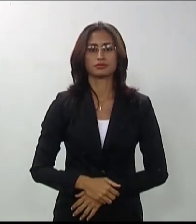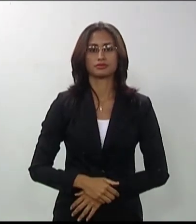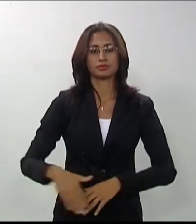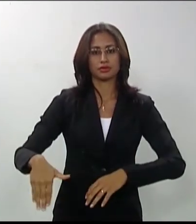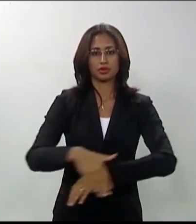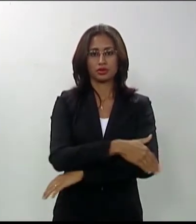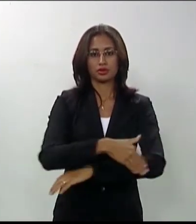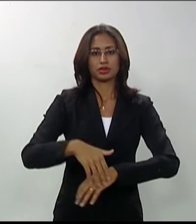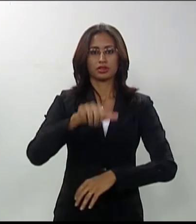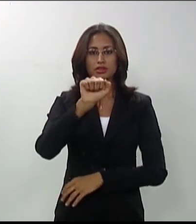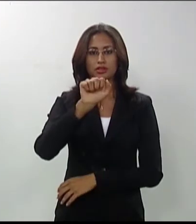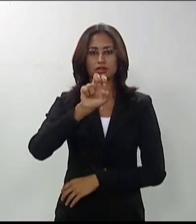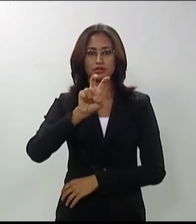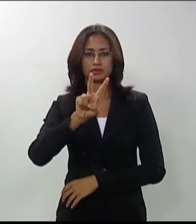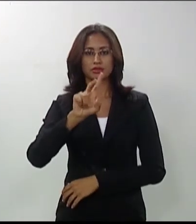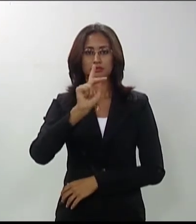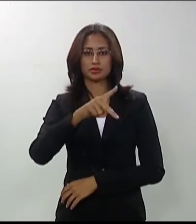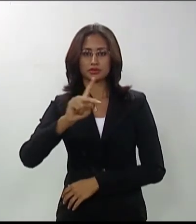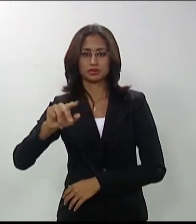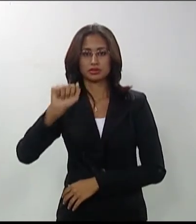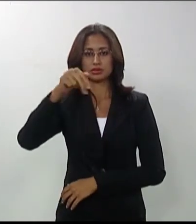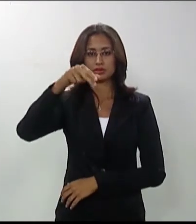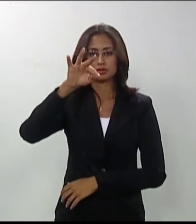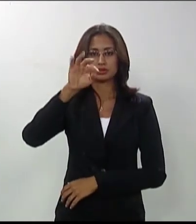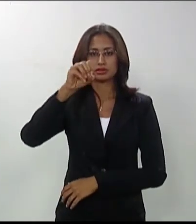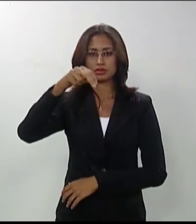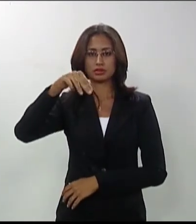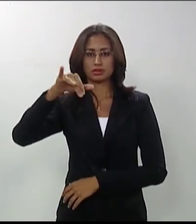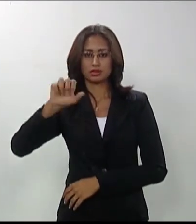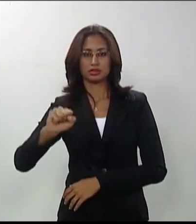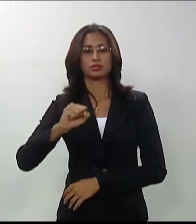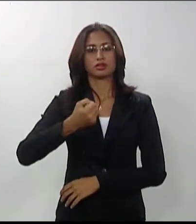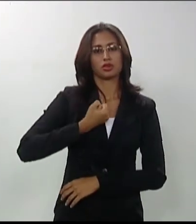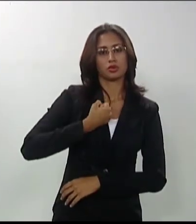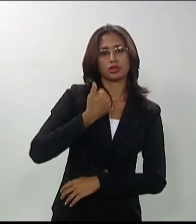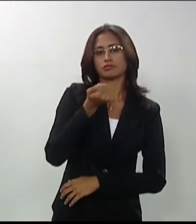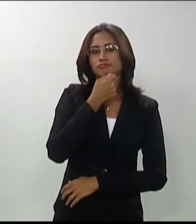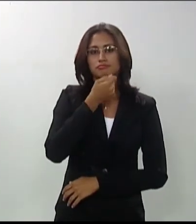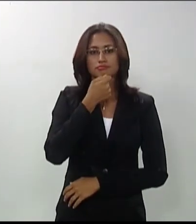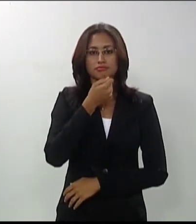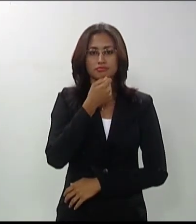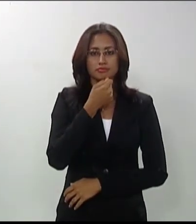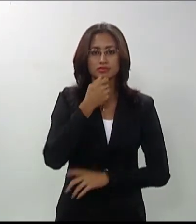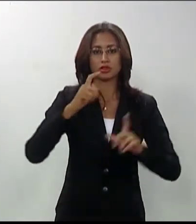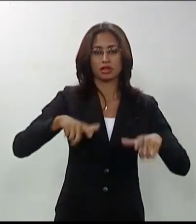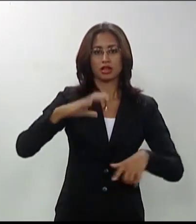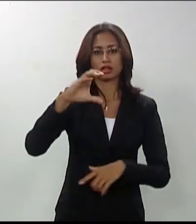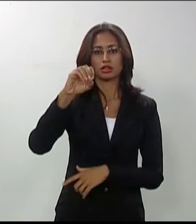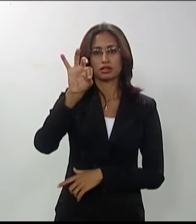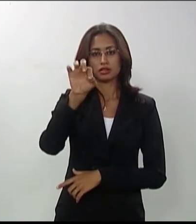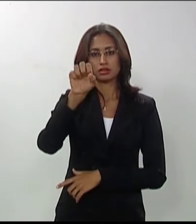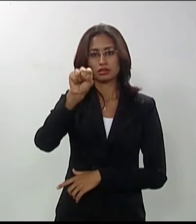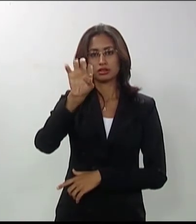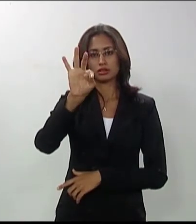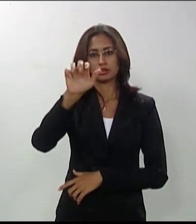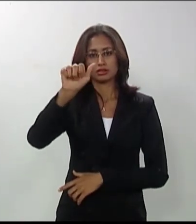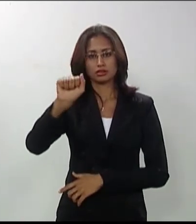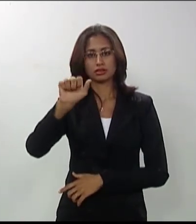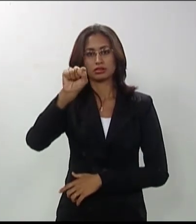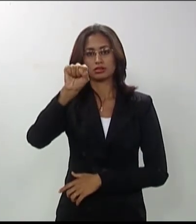conhecimentos de teoria musical. Letra B. Avaliação prática. 2 pontos. Execução de uma peça instrumental ou